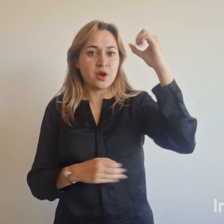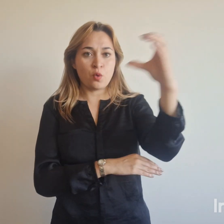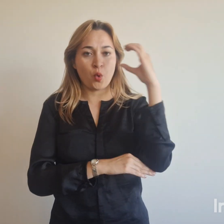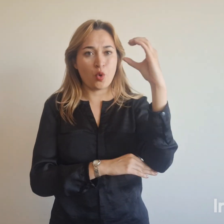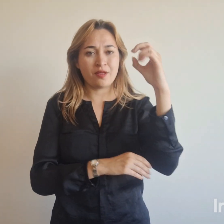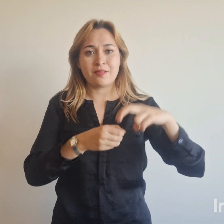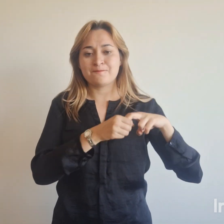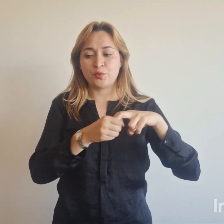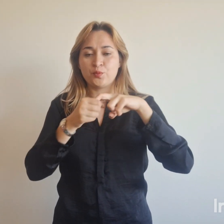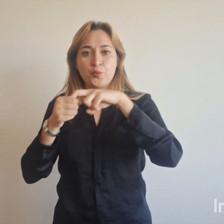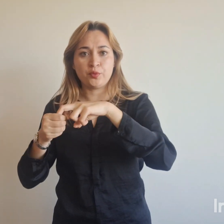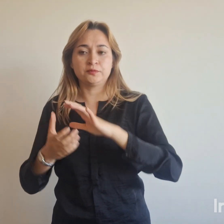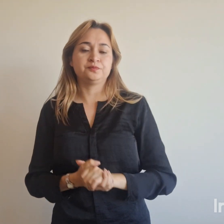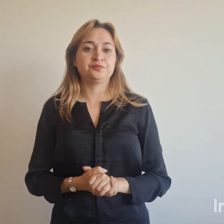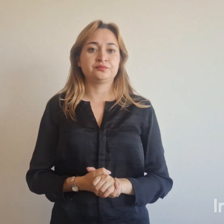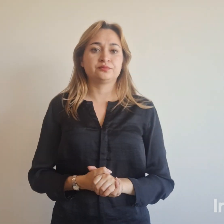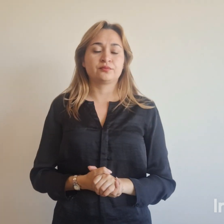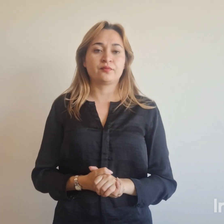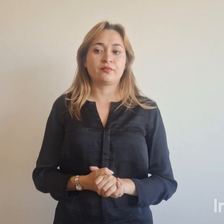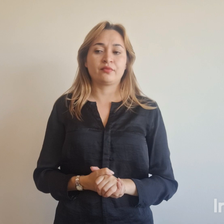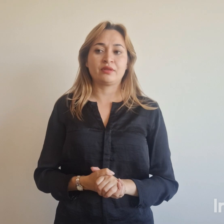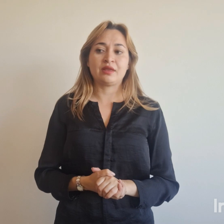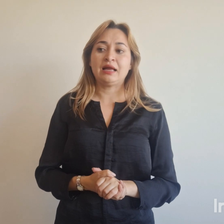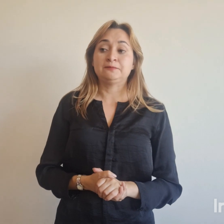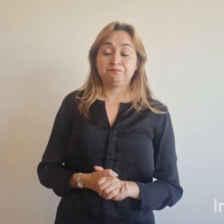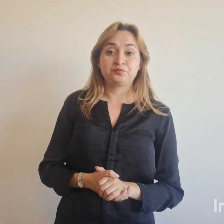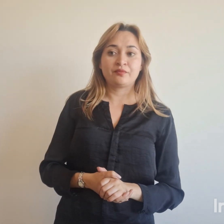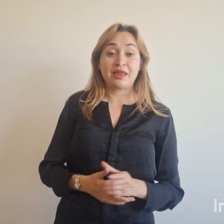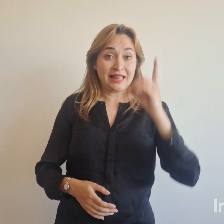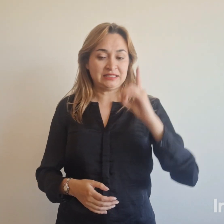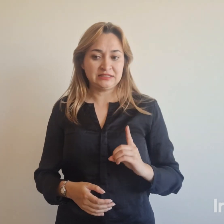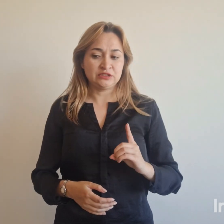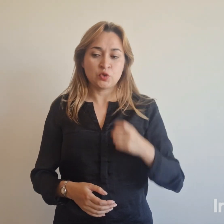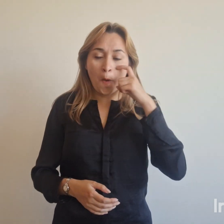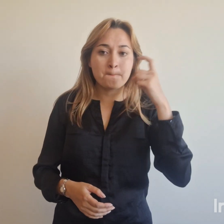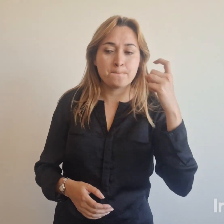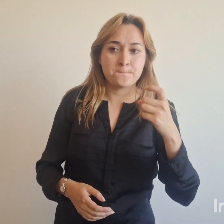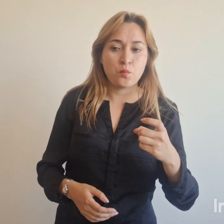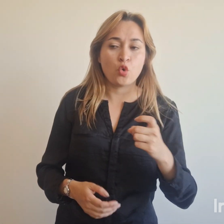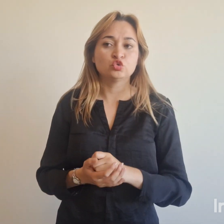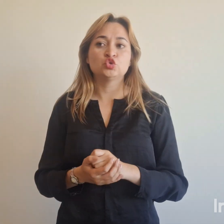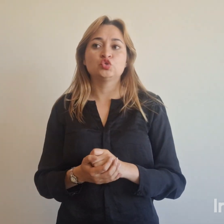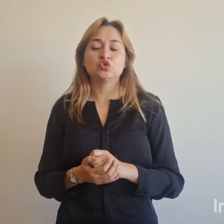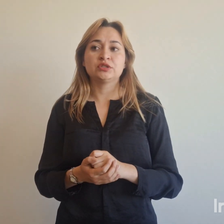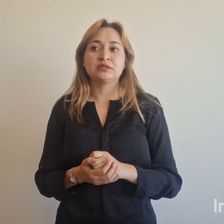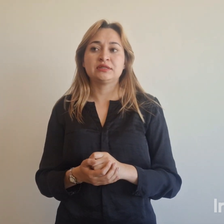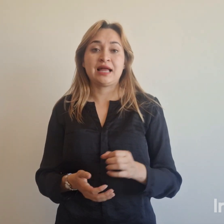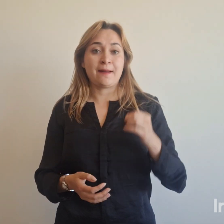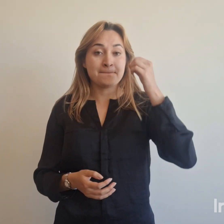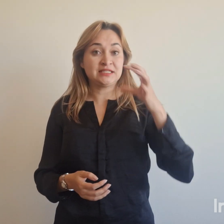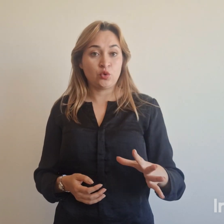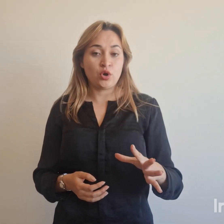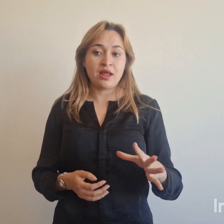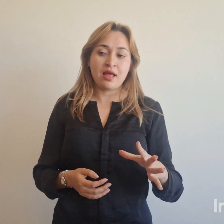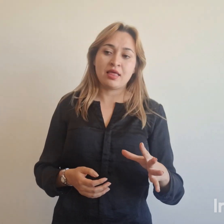Transportadores. Esta medida busca garantizar la seguridad y logística necesaria para el adecuado desarrollo de la actividad.